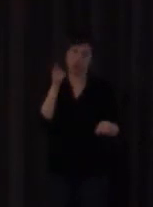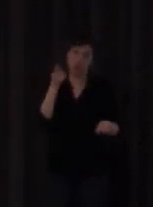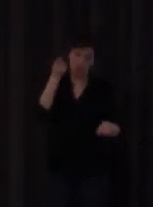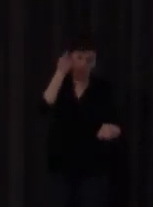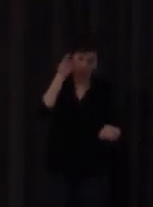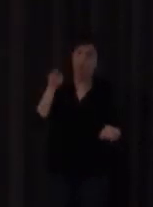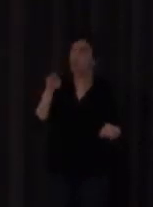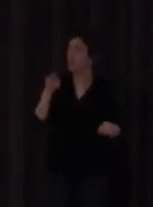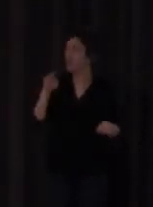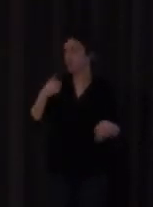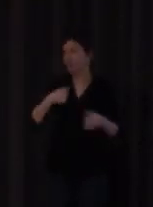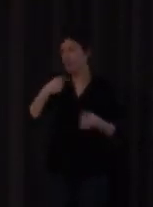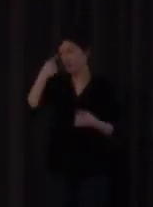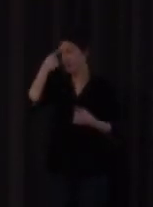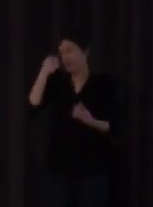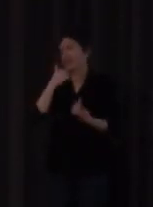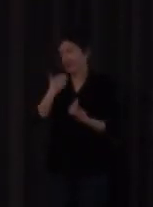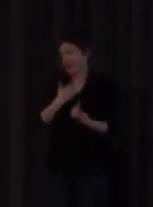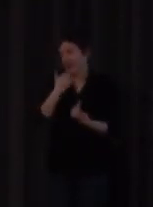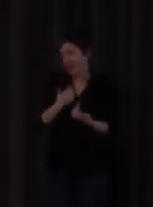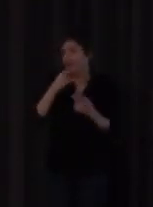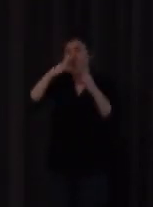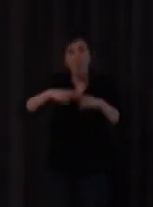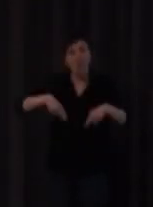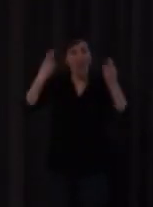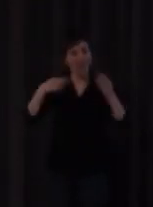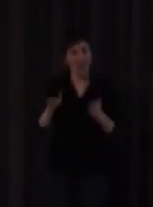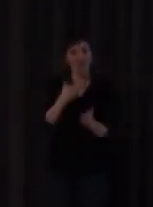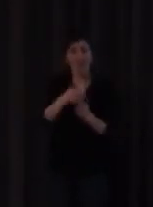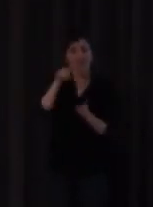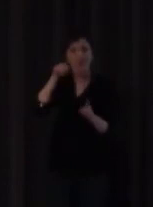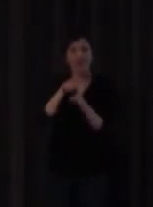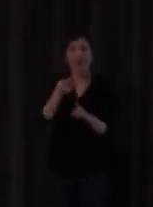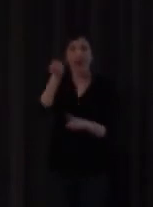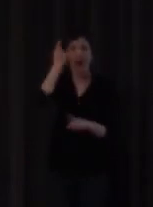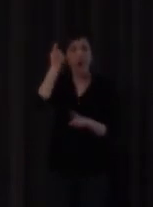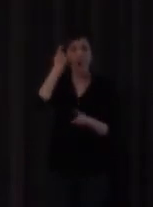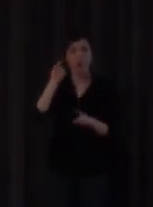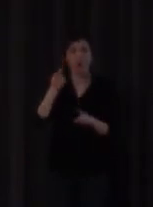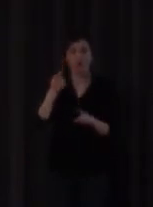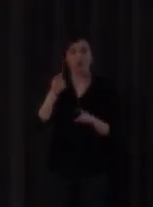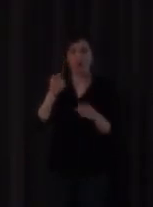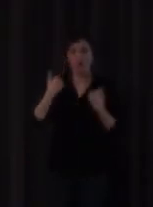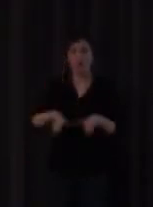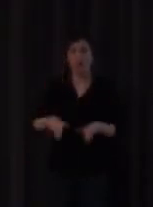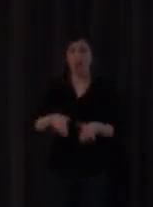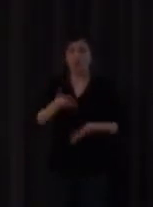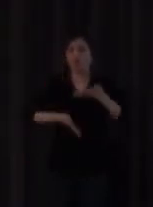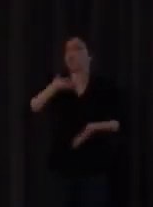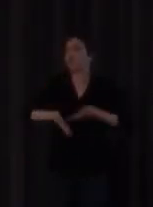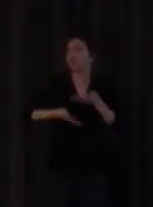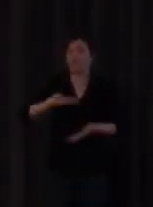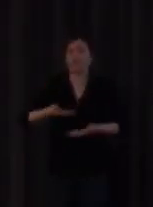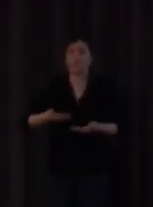yo soy consciente de que esto está y las publicaciones que hay están pensadas por y para alumnos y para asignantes ya diestros